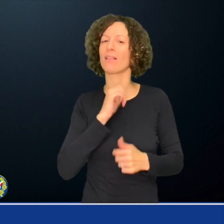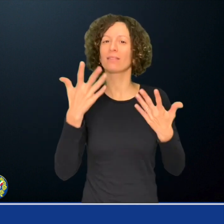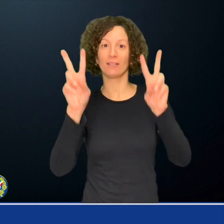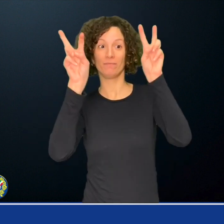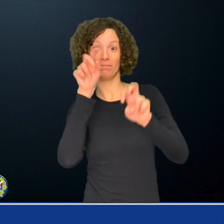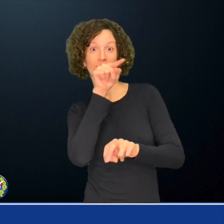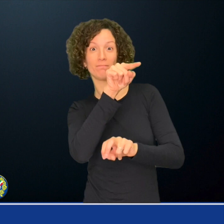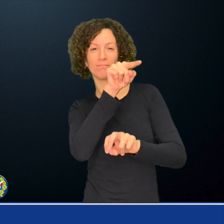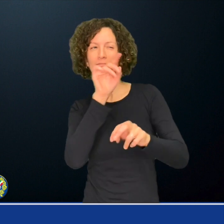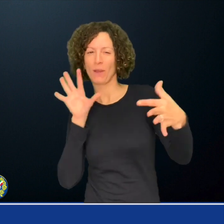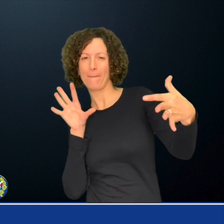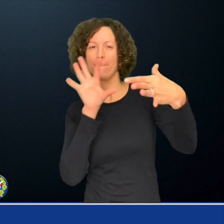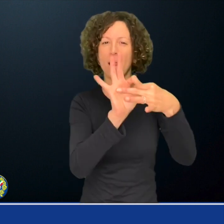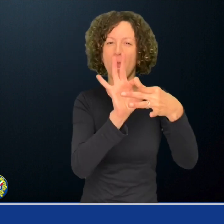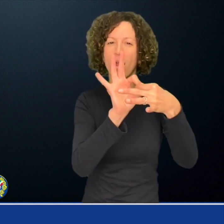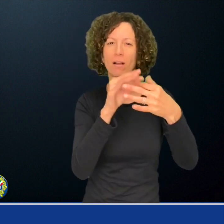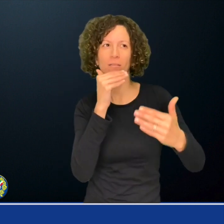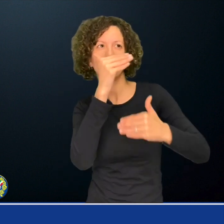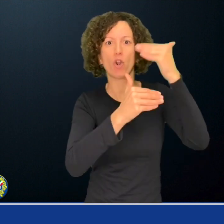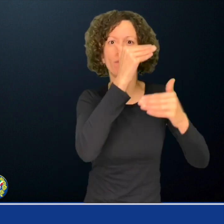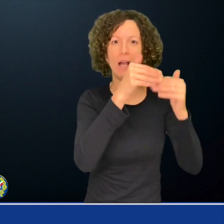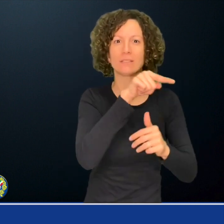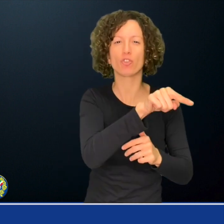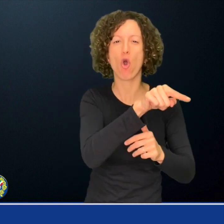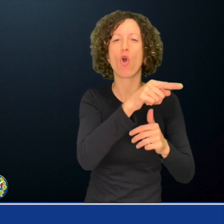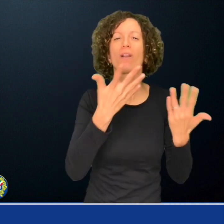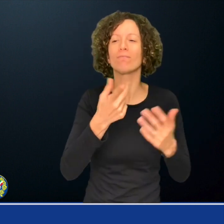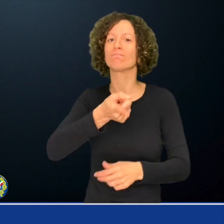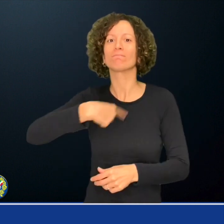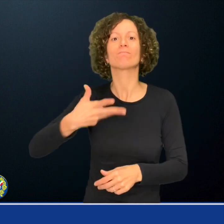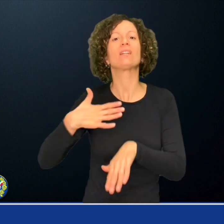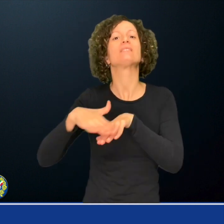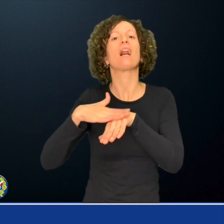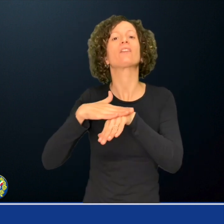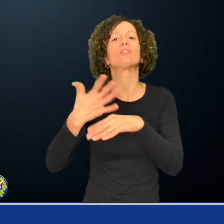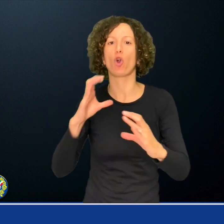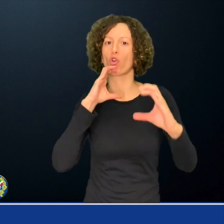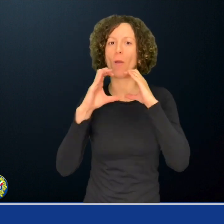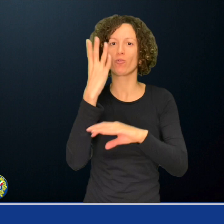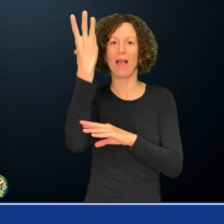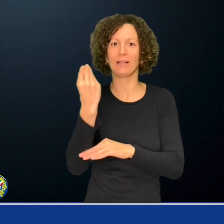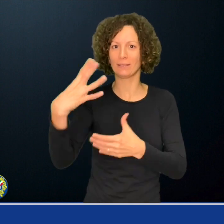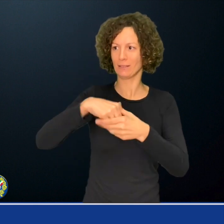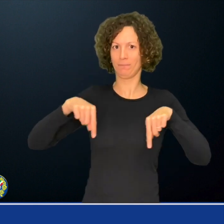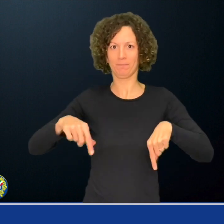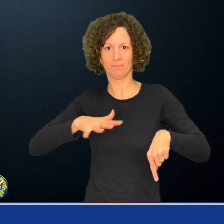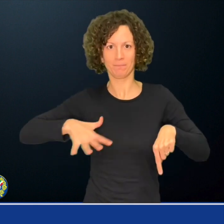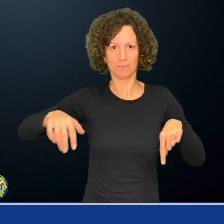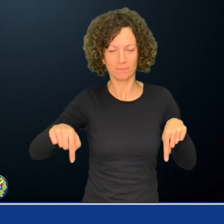comunica. Crediamo che il modo migliore di sostenere questa giornata sia parlarvi del nostro servizio Comuni Caens, l